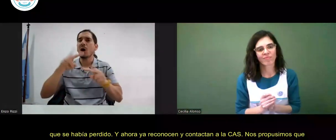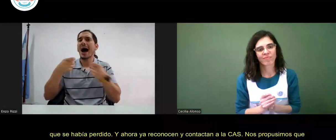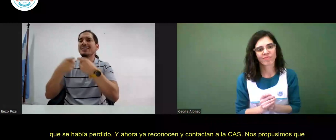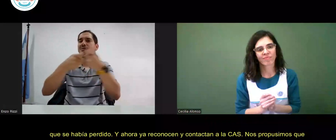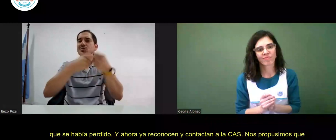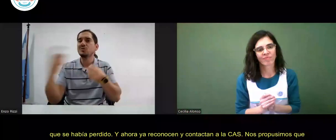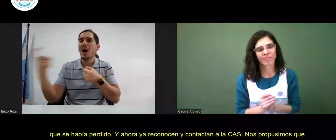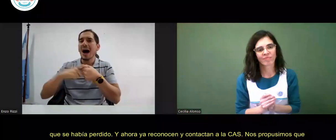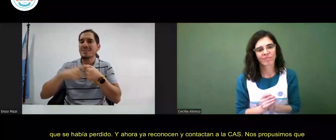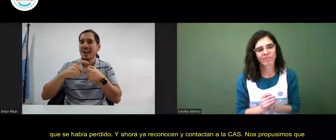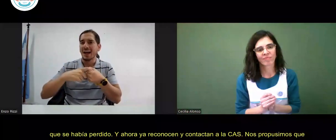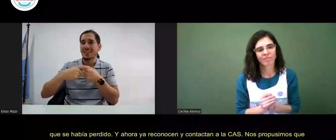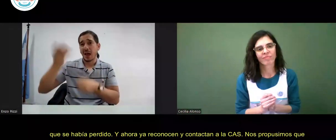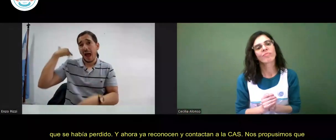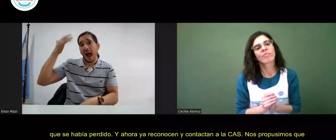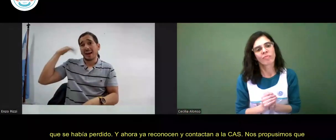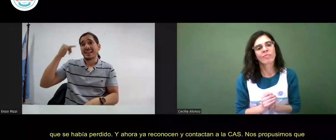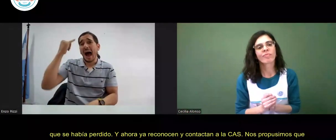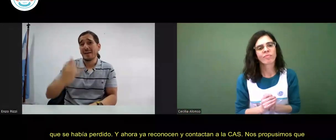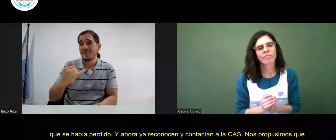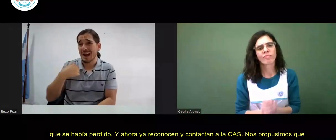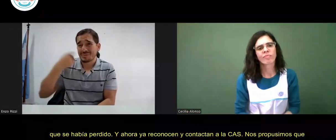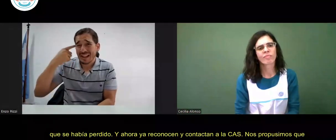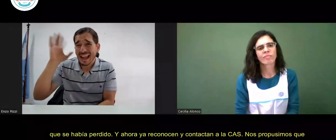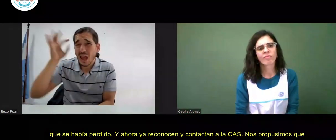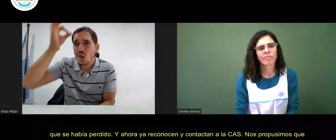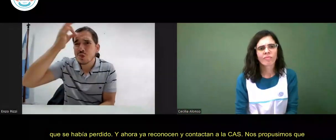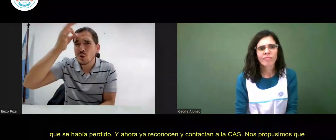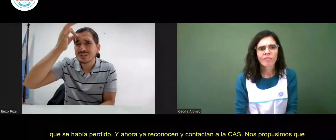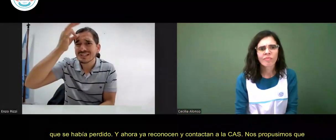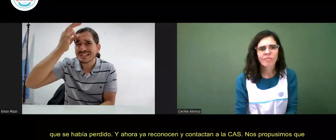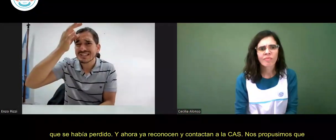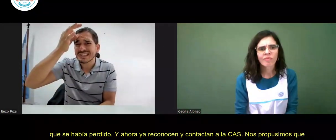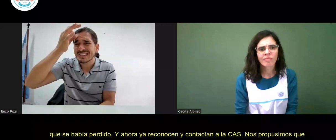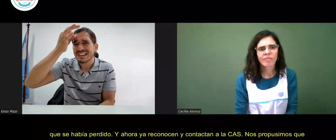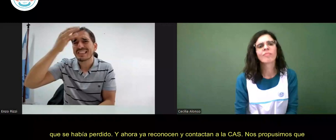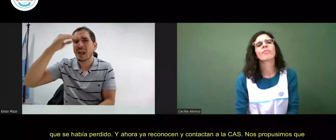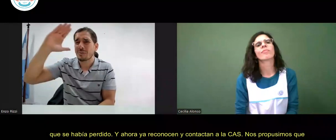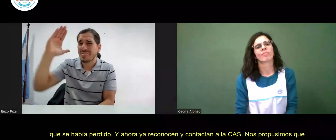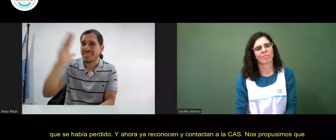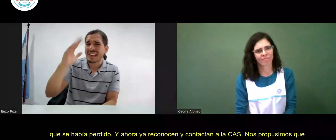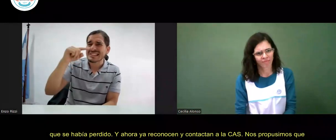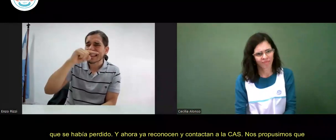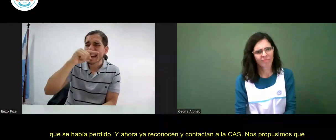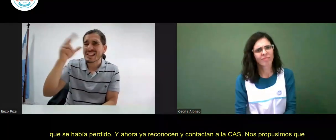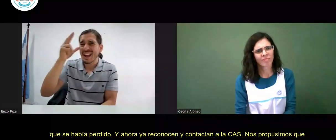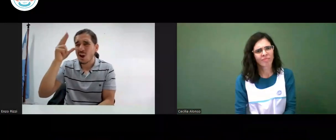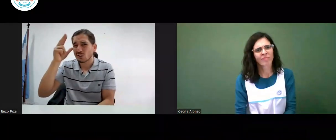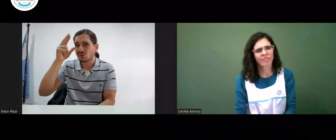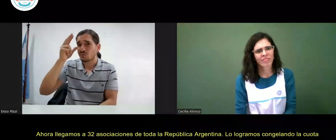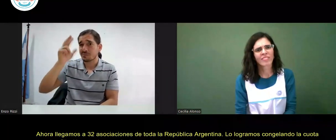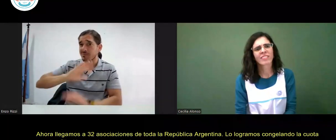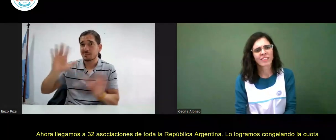asociaciones. Antes había, creo, 12. Después bajaron a 7, 8. Ahora